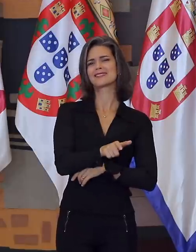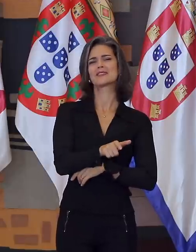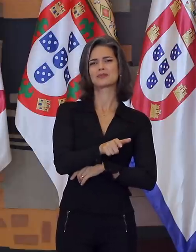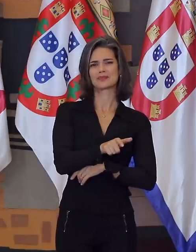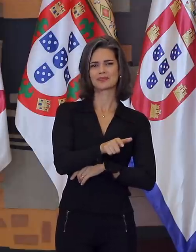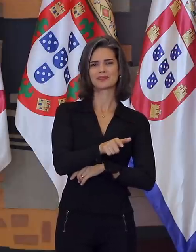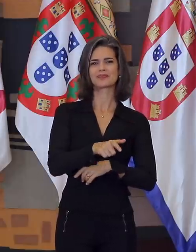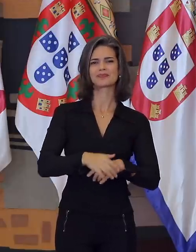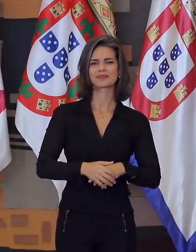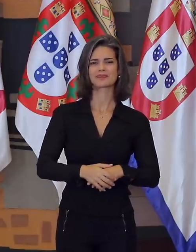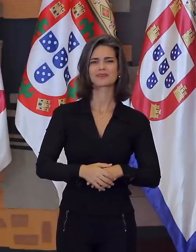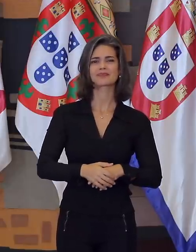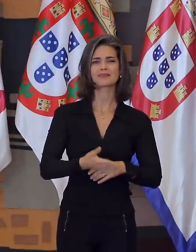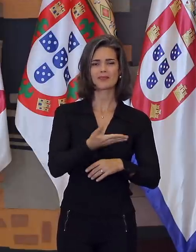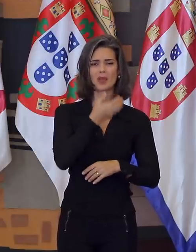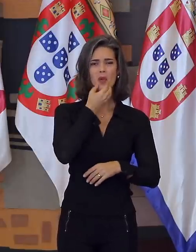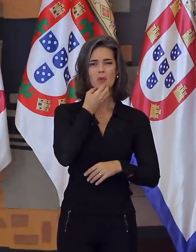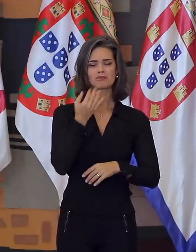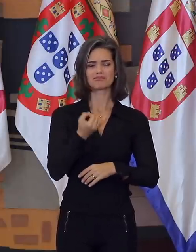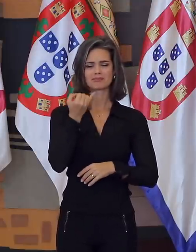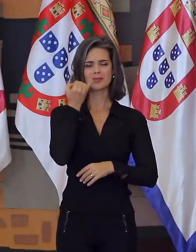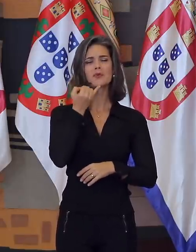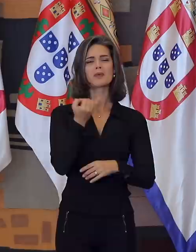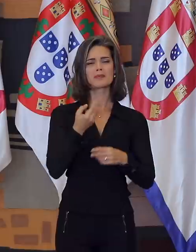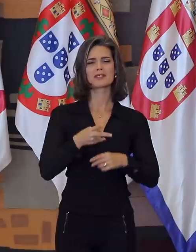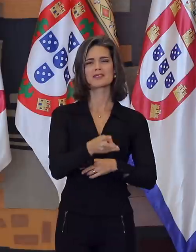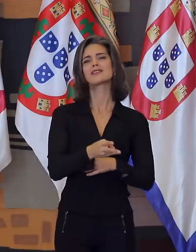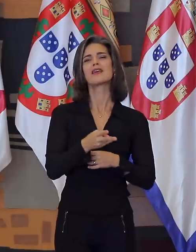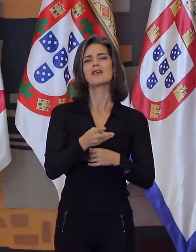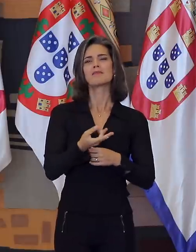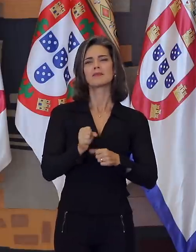figura de nossa diplomacia na defesa dos interesses brasileiros.